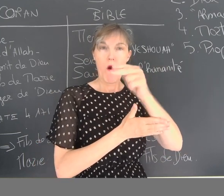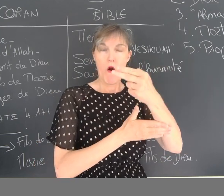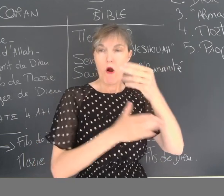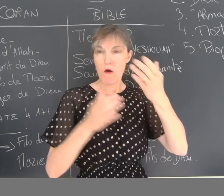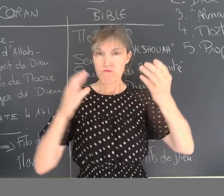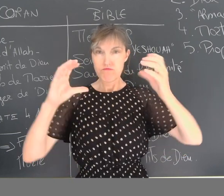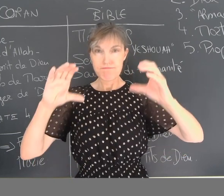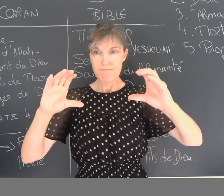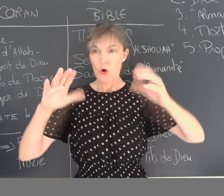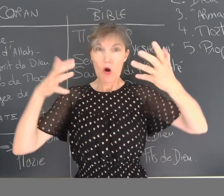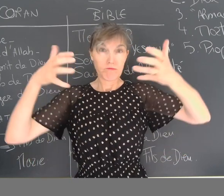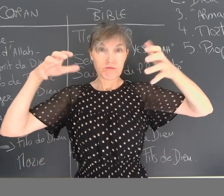la Bible et le Coran.